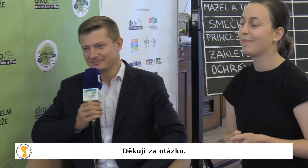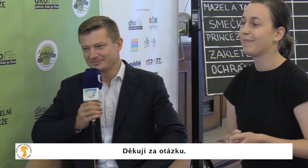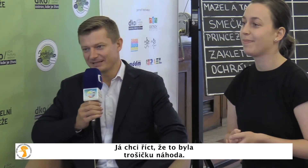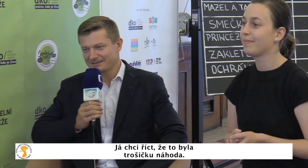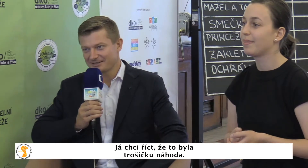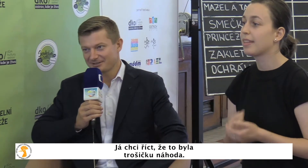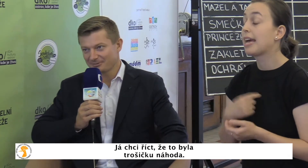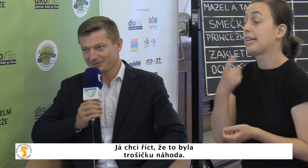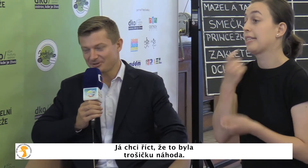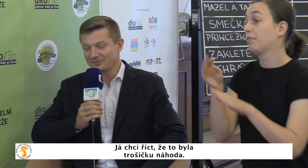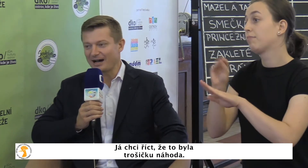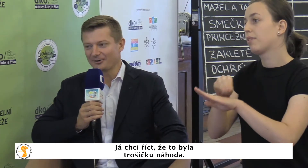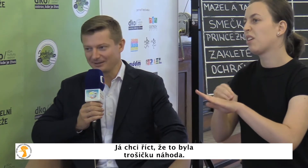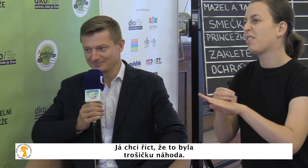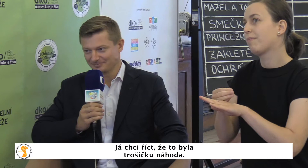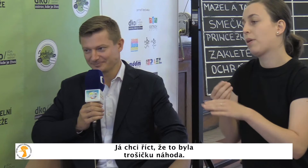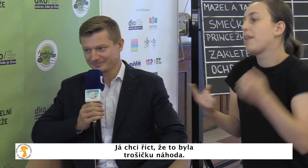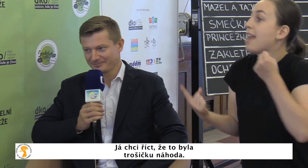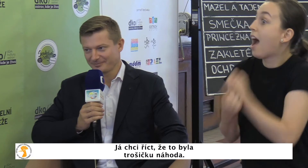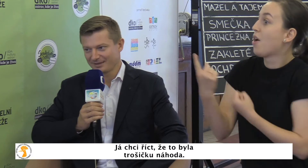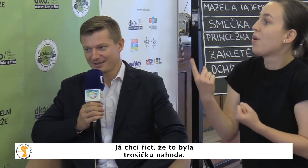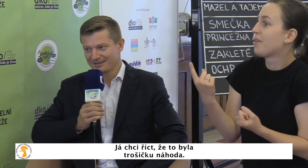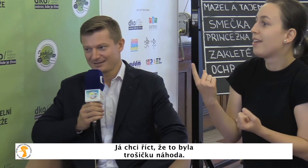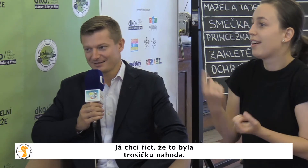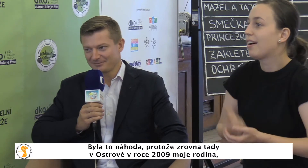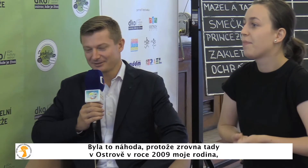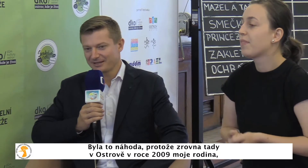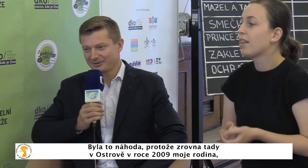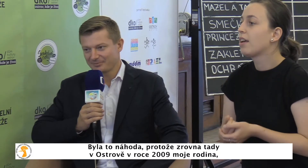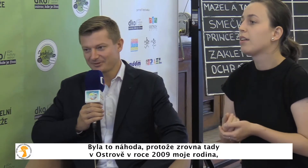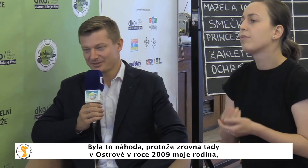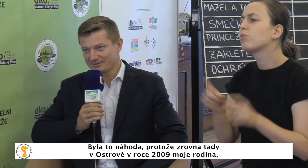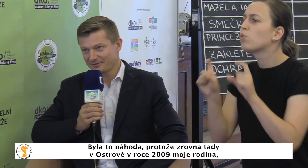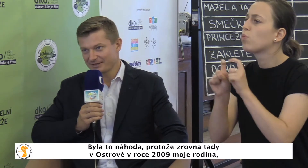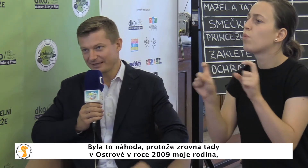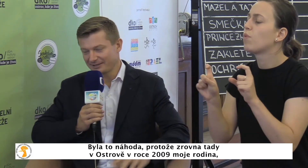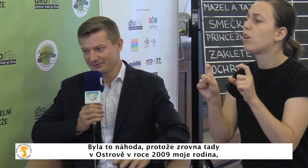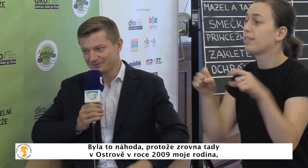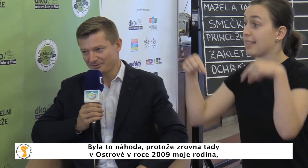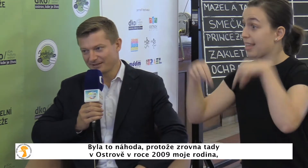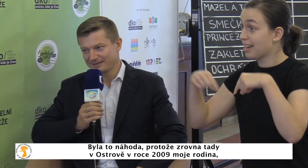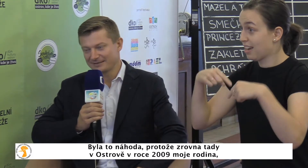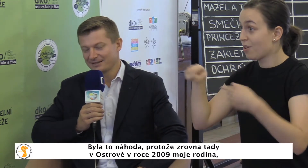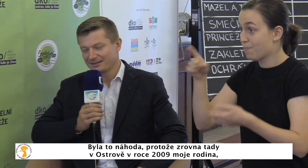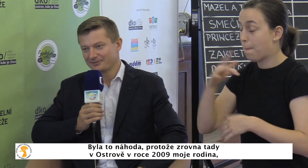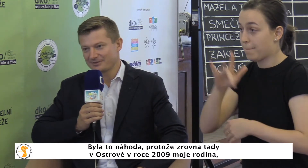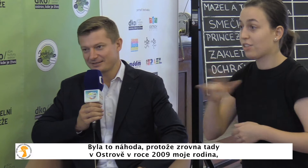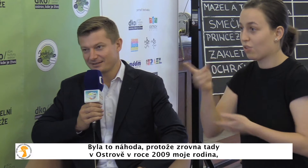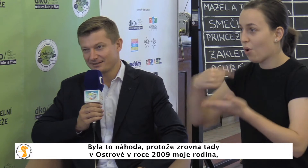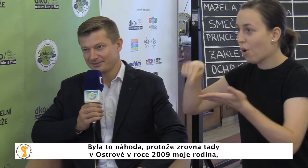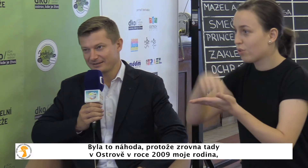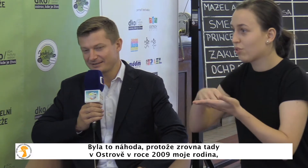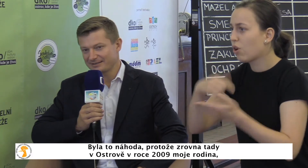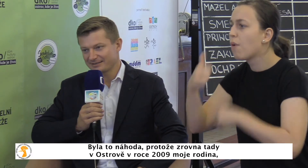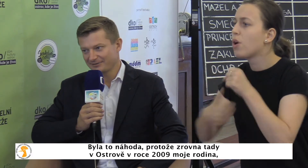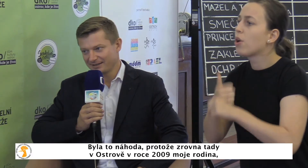Já chci říct, že to bylo trošku náhoda. Byla to náhoda, protože zrovna tady v Ostrově v roce